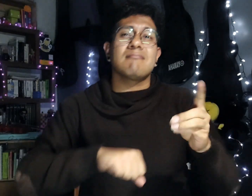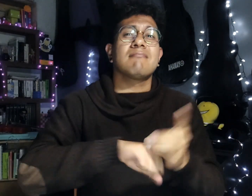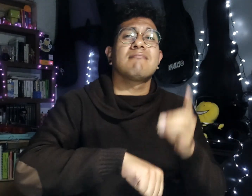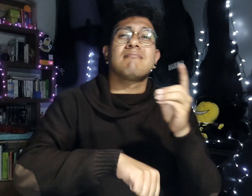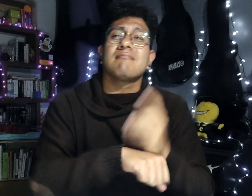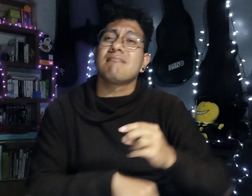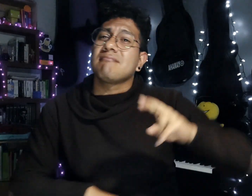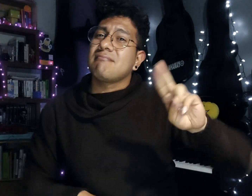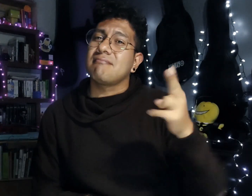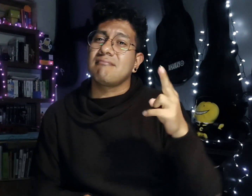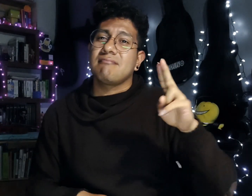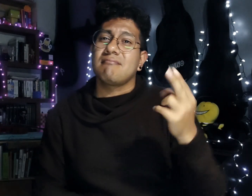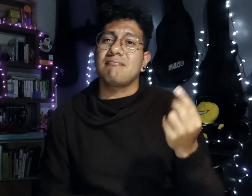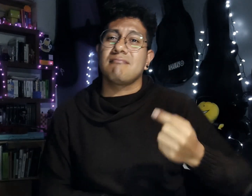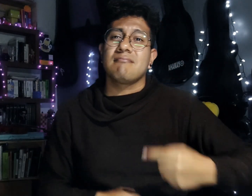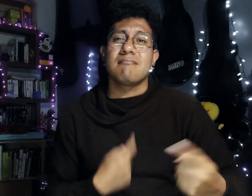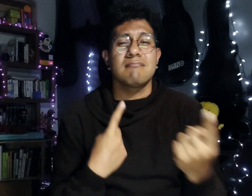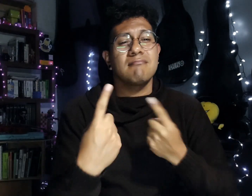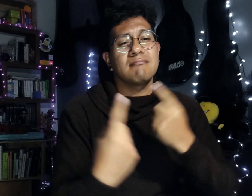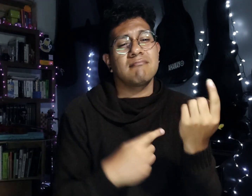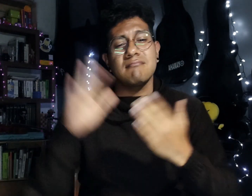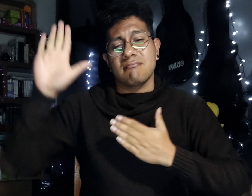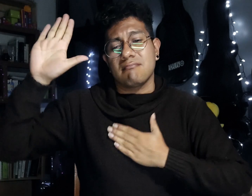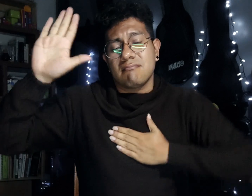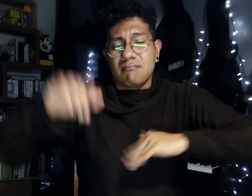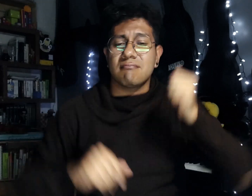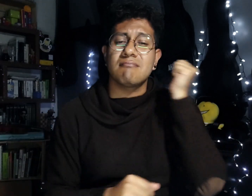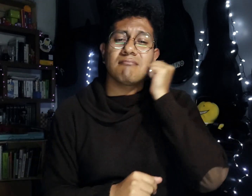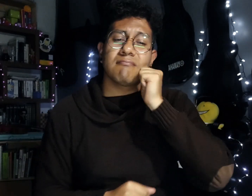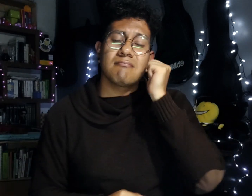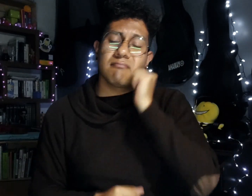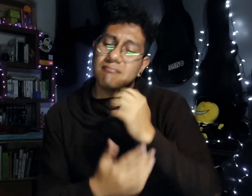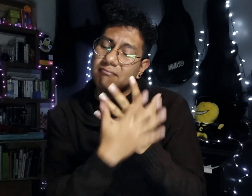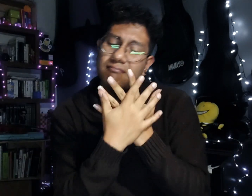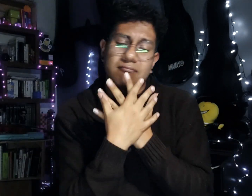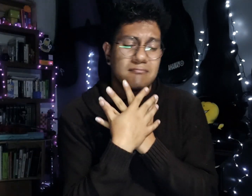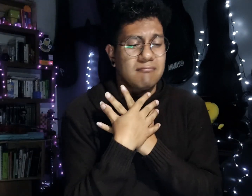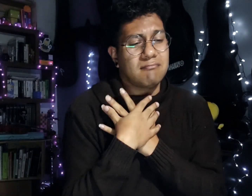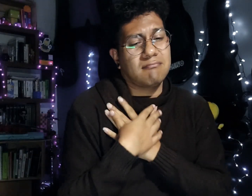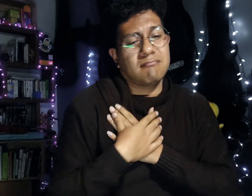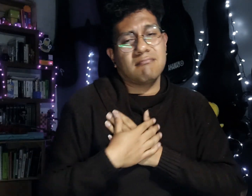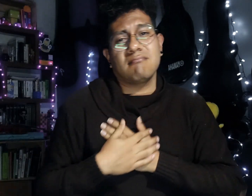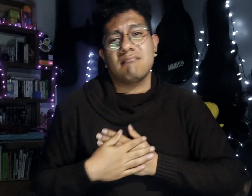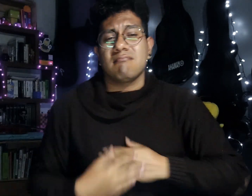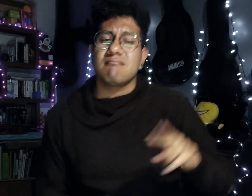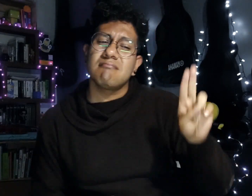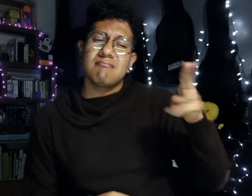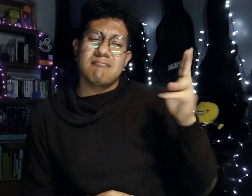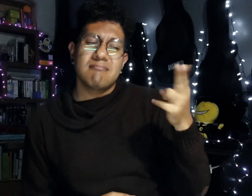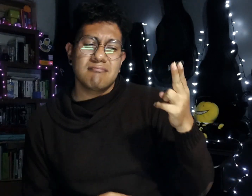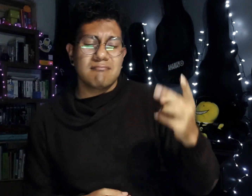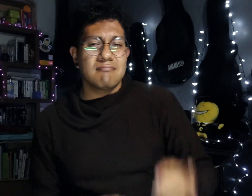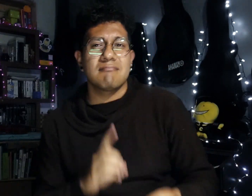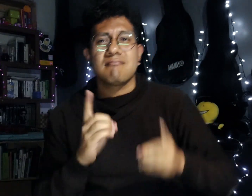desde aquel noviembre? Cuando soñamos juntos a querernos siempre Me duele